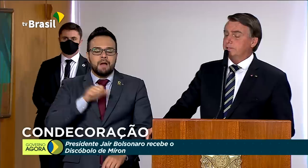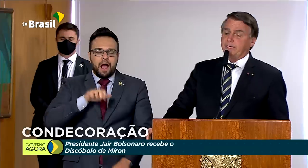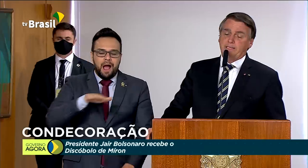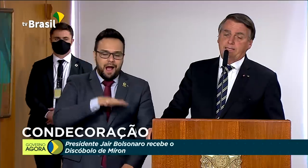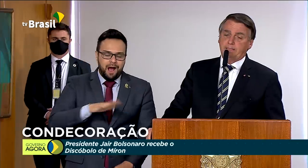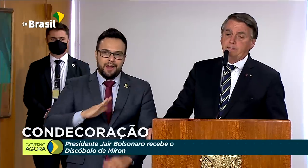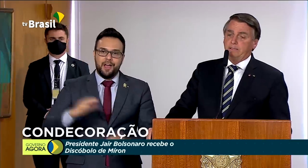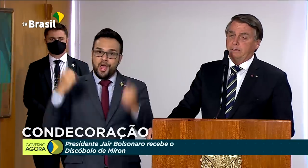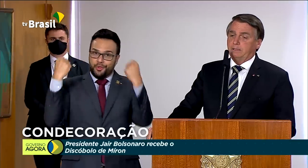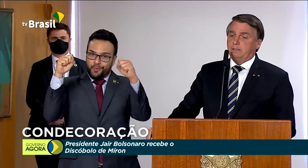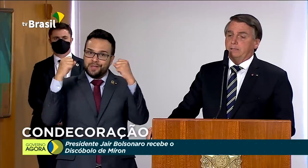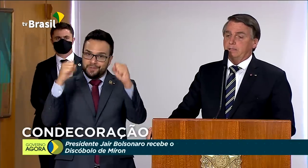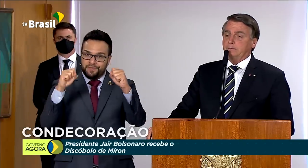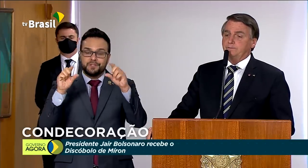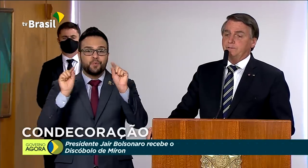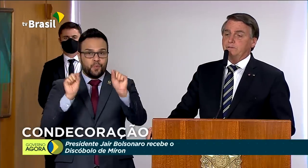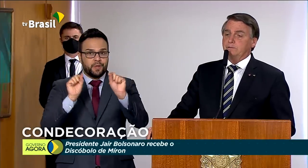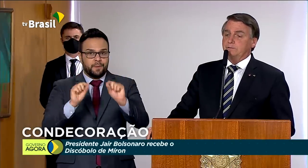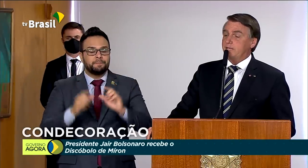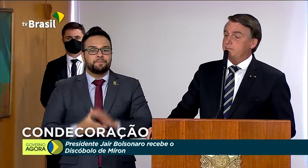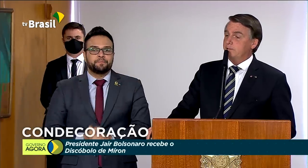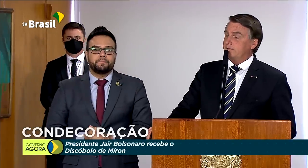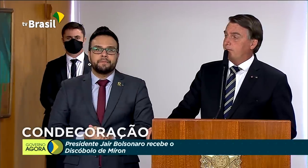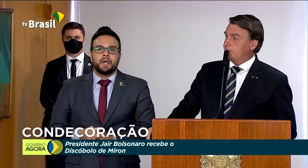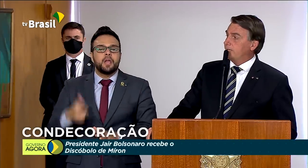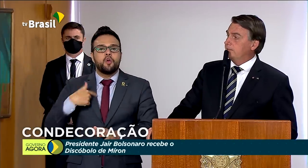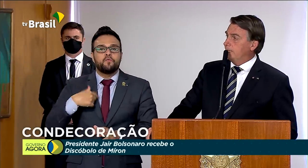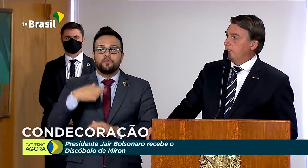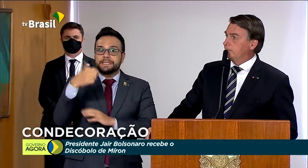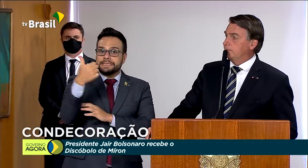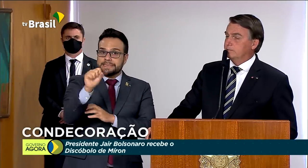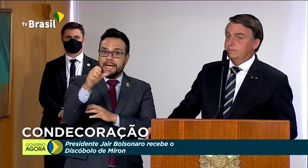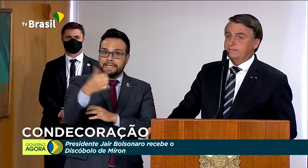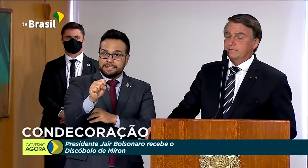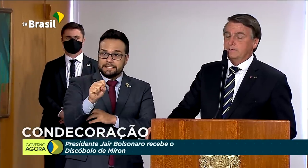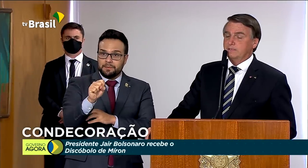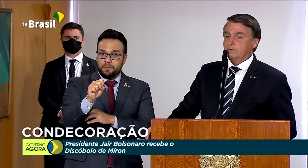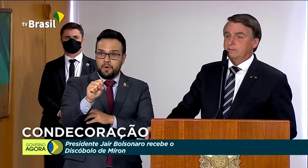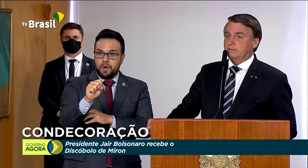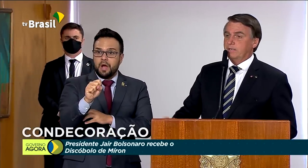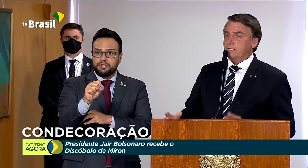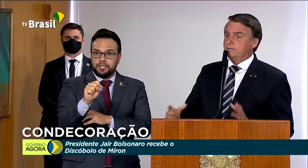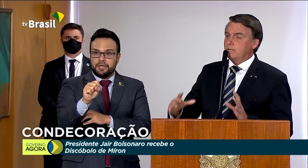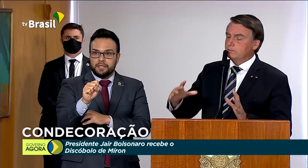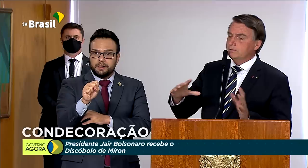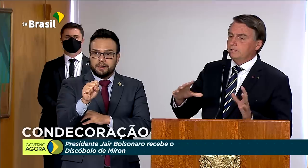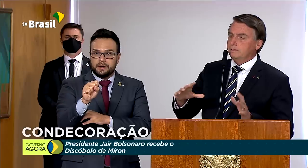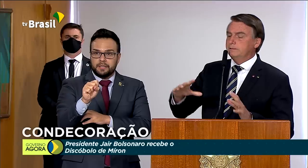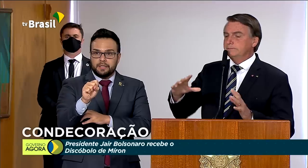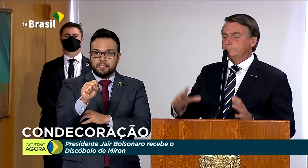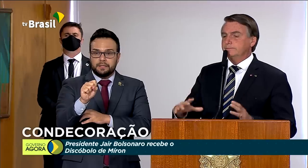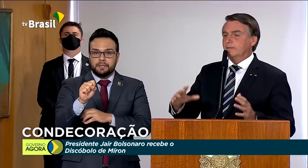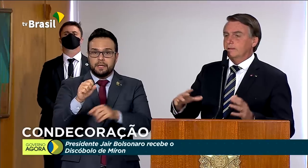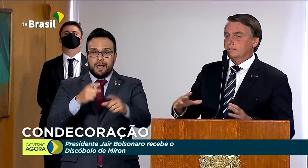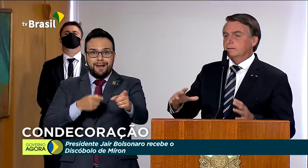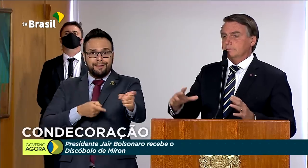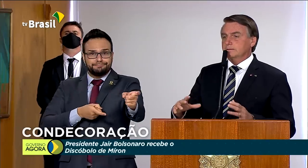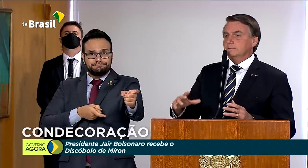Quando eu cheguei lá, eu fui o 18º de artilharia de uma turma de 68, né, quer dizer, um aluno ali